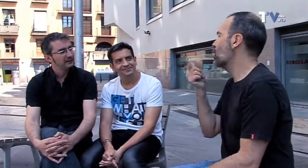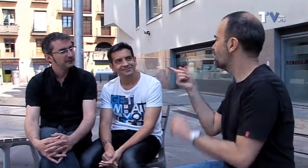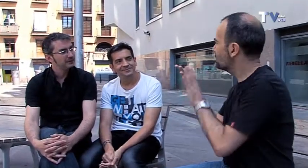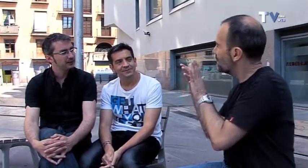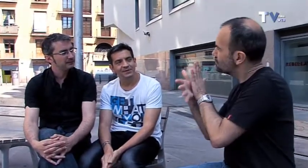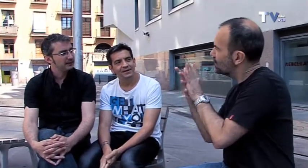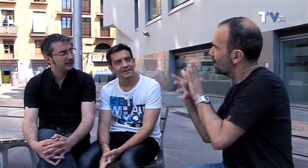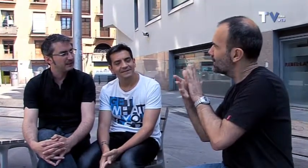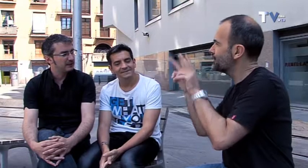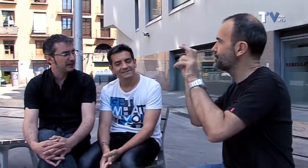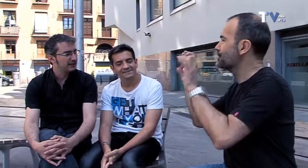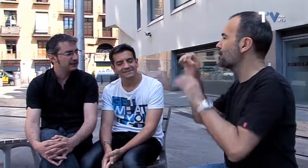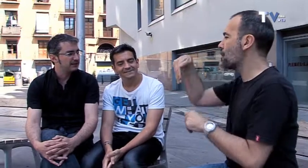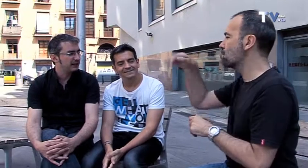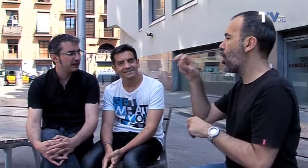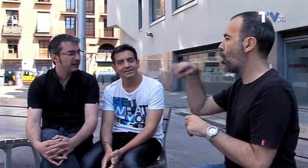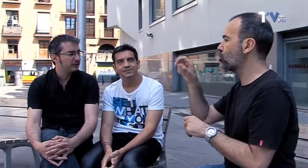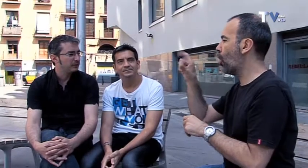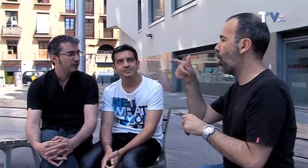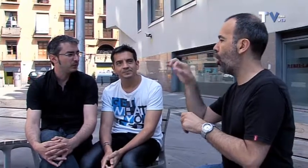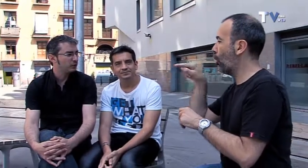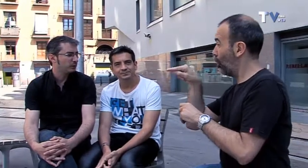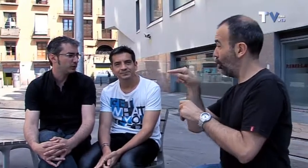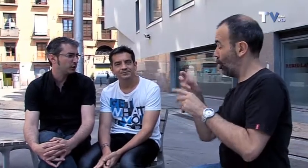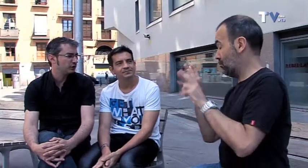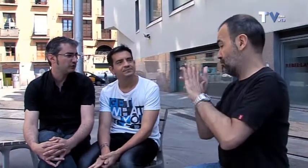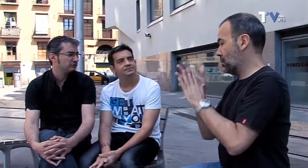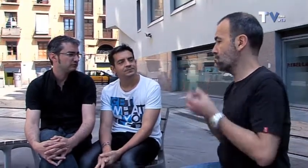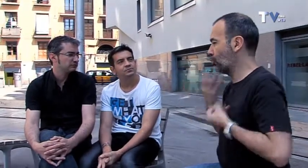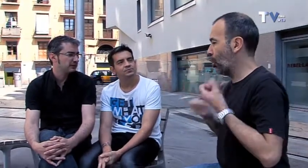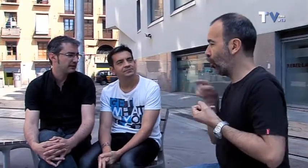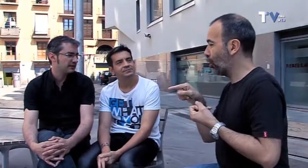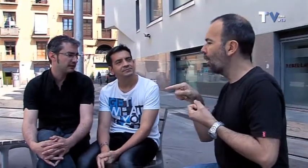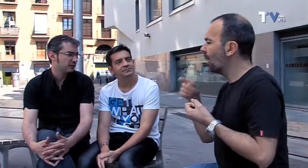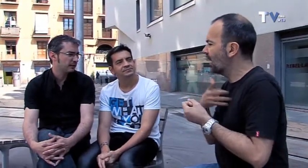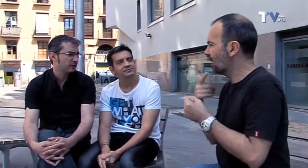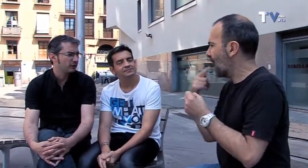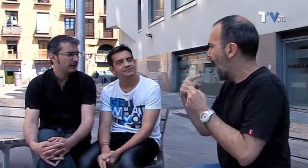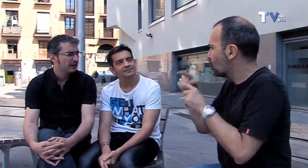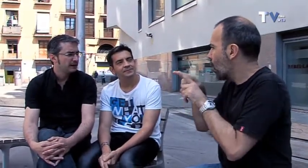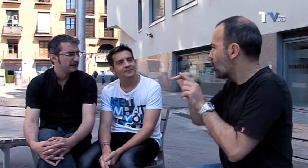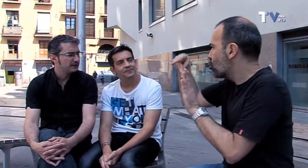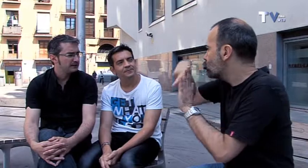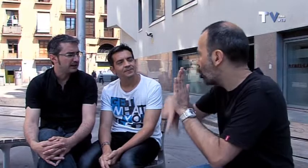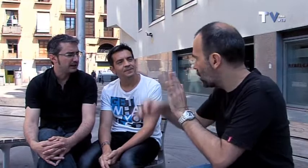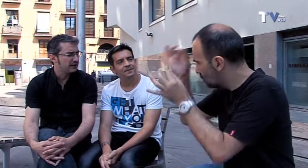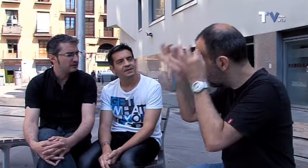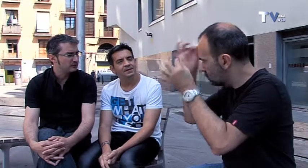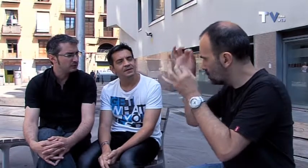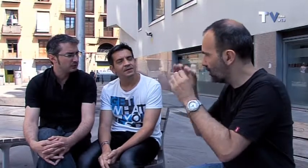Me gustaría saber que nos explicaras sobre los monólogos. No sé si hay algún tipo de normativa, pautas,